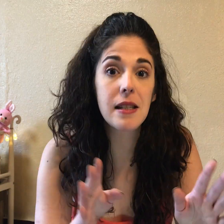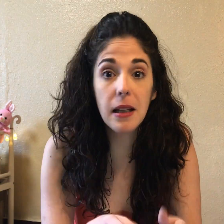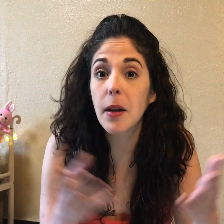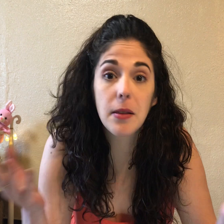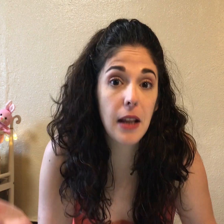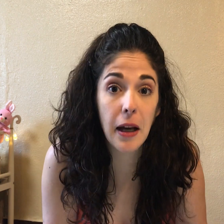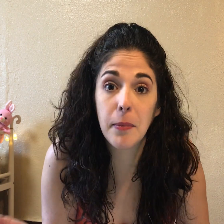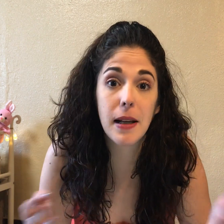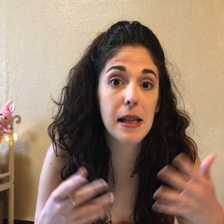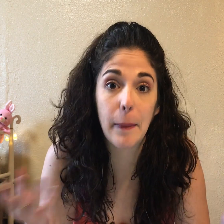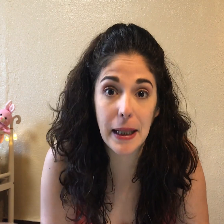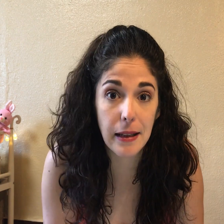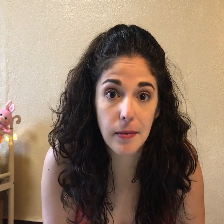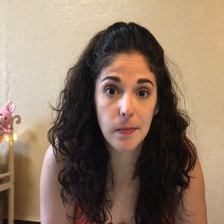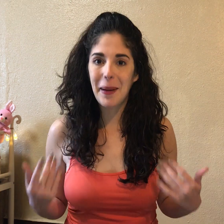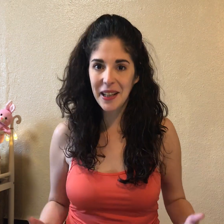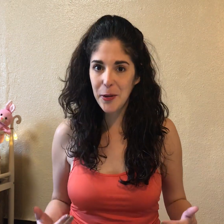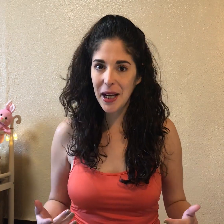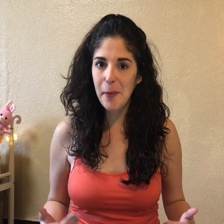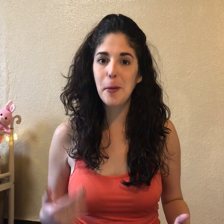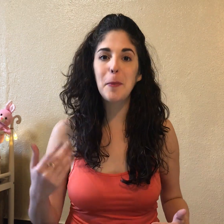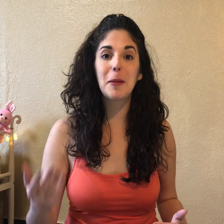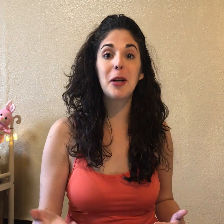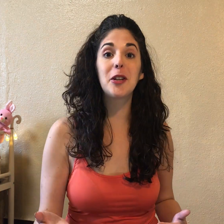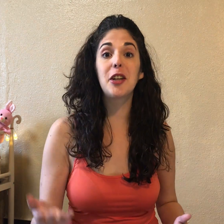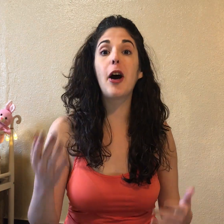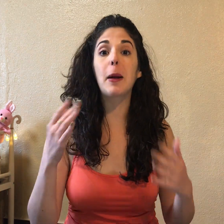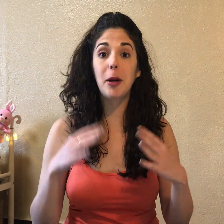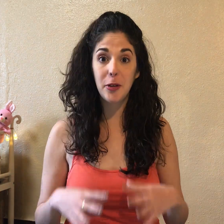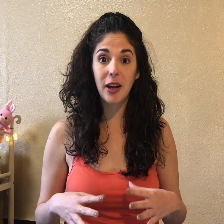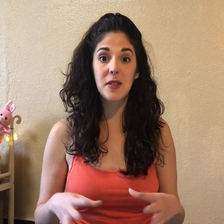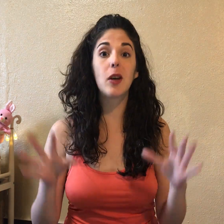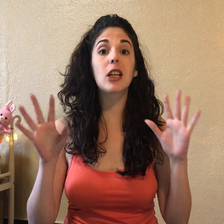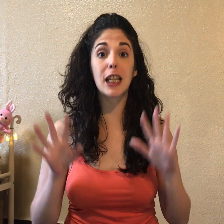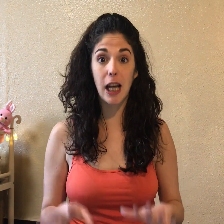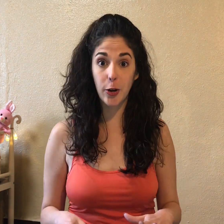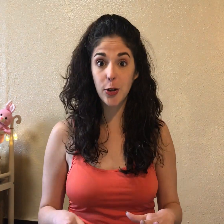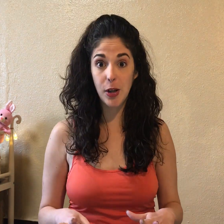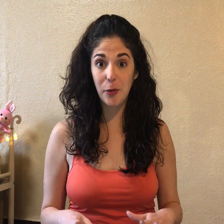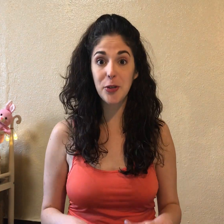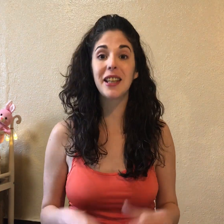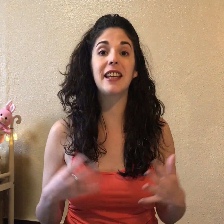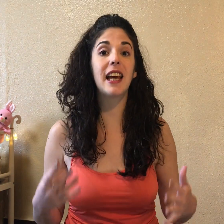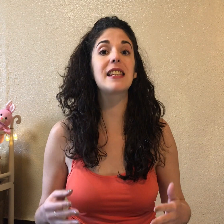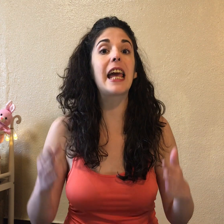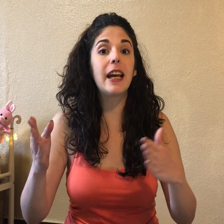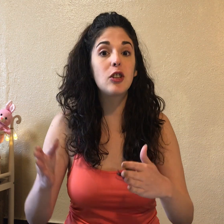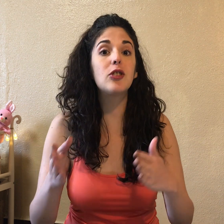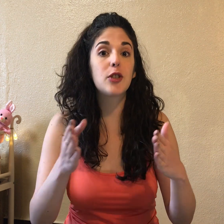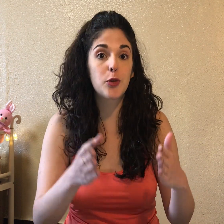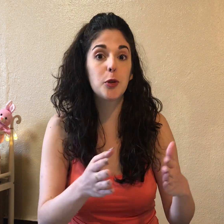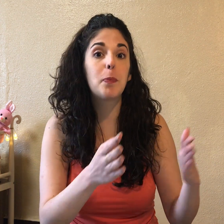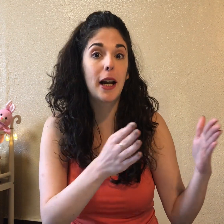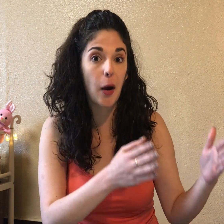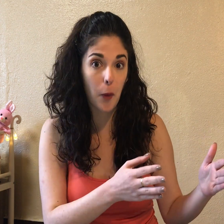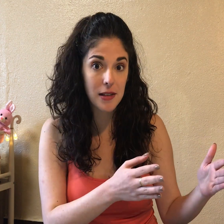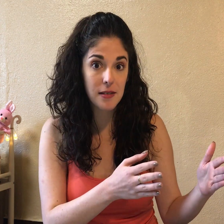decir DE, básicamente. Para ir a un ejemplo, primero quiero armar una oración que ya conocemos, y que es, esto es un paraguas.